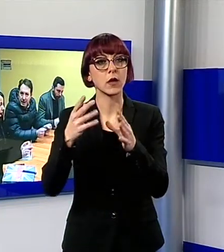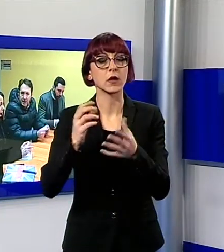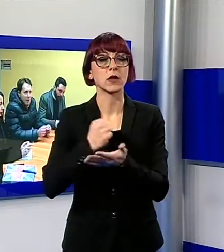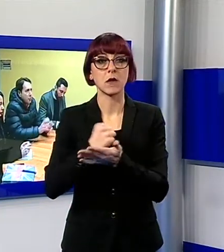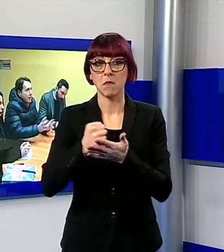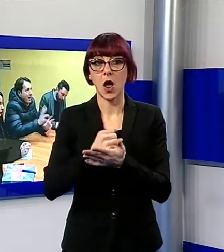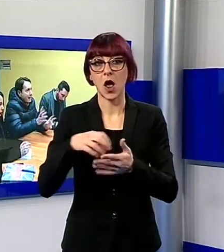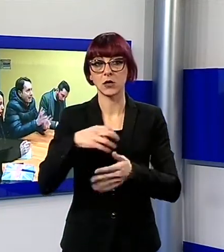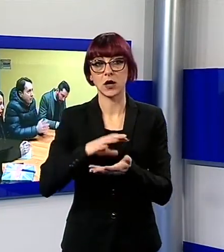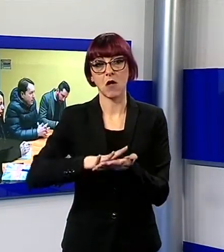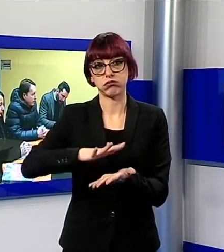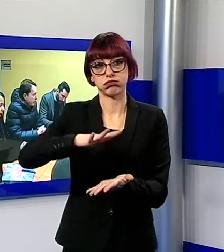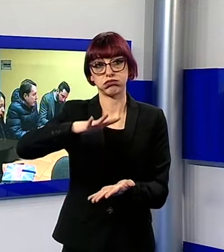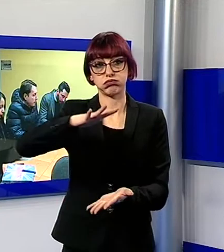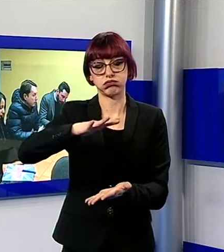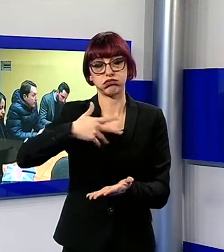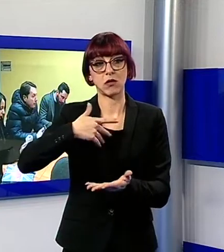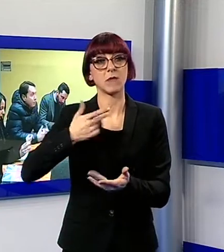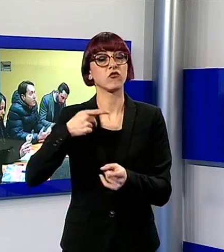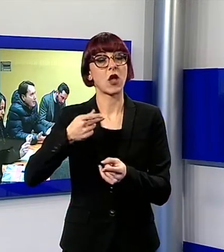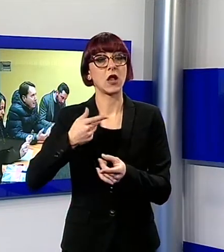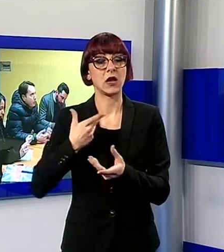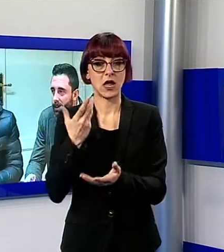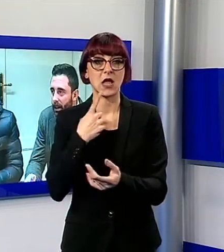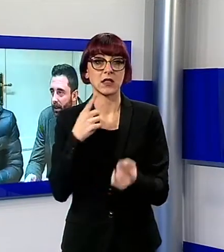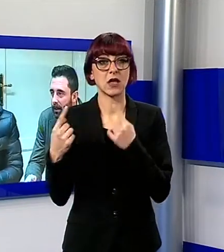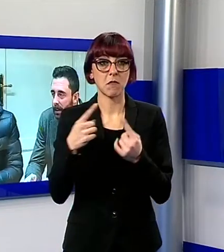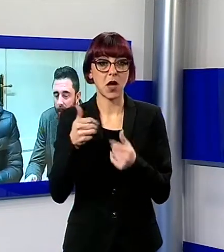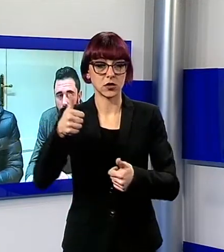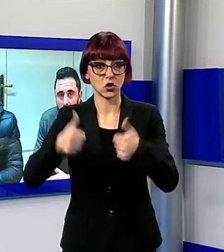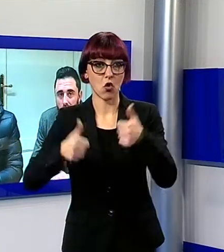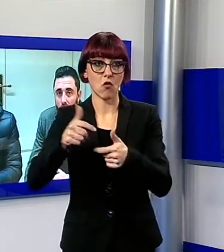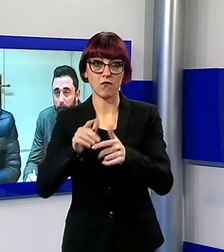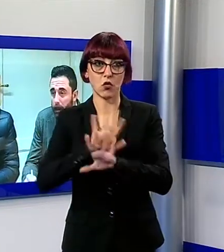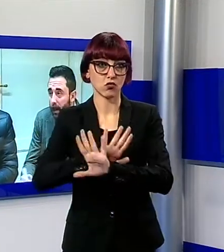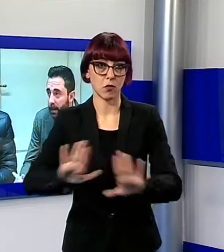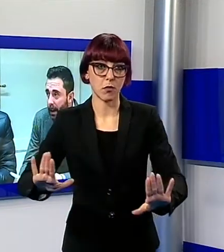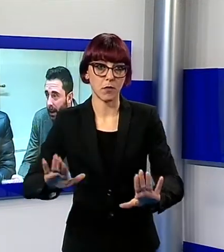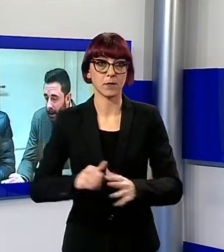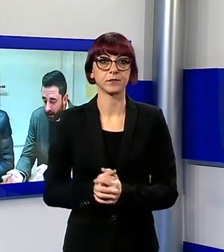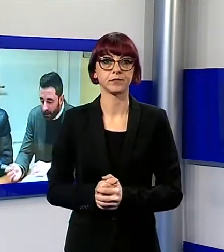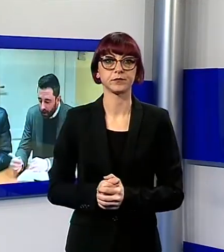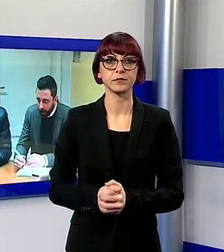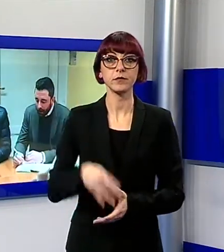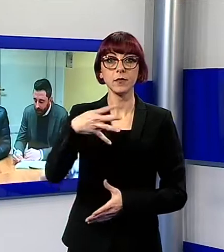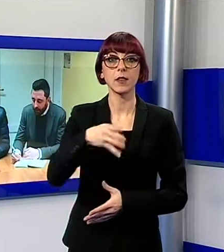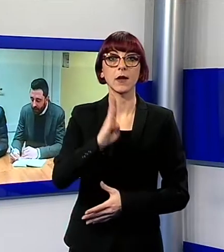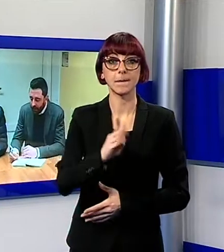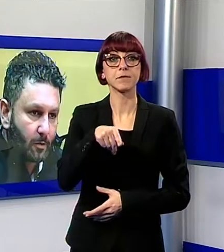burocratiche, svuotandolo dei suoi contenuti di dibattito e confronto democratico. Secondo Massimiliano Bindocci del Movimento 5